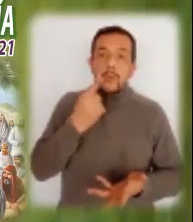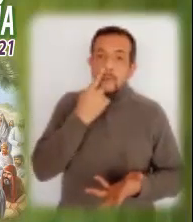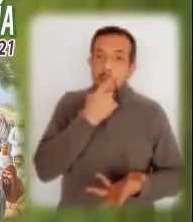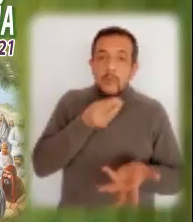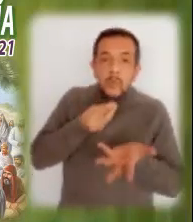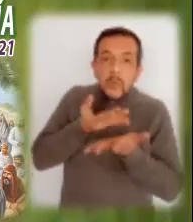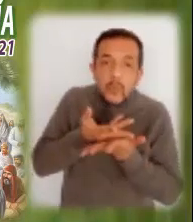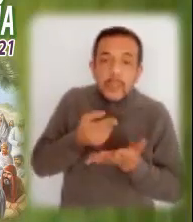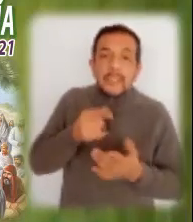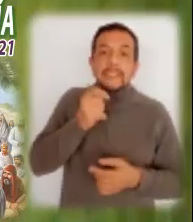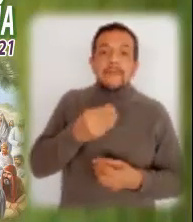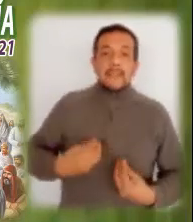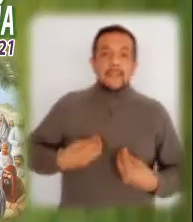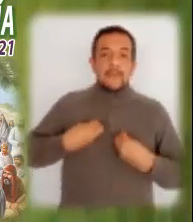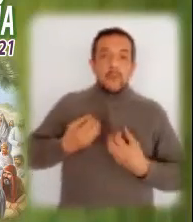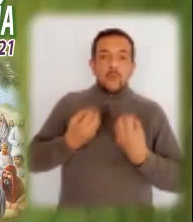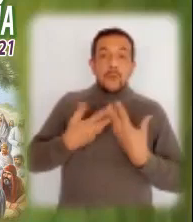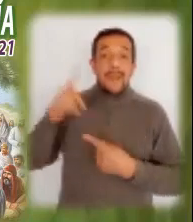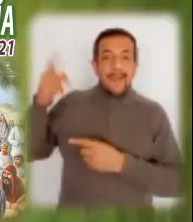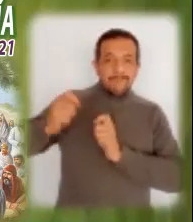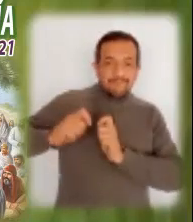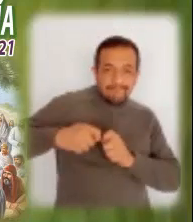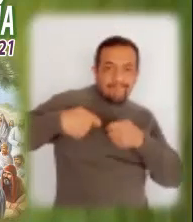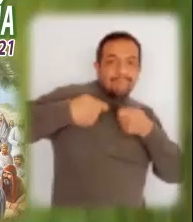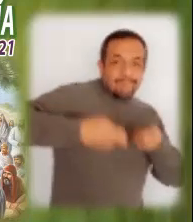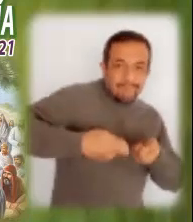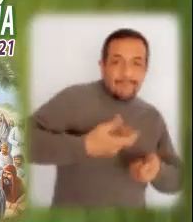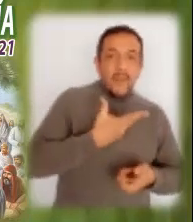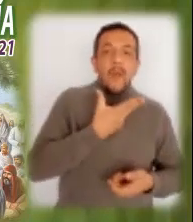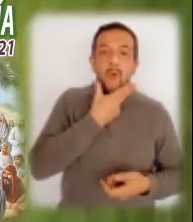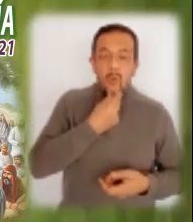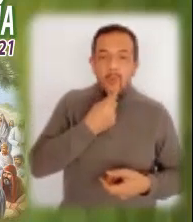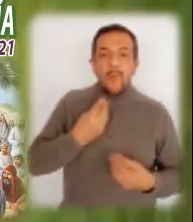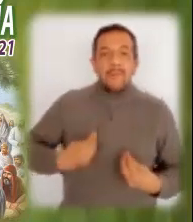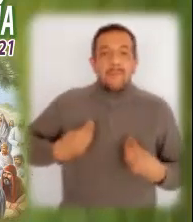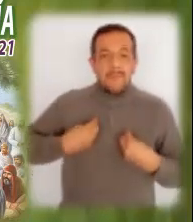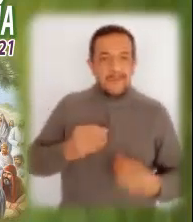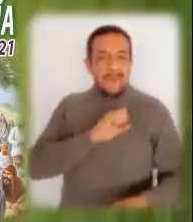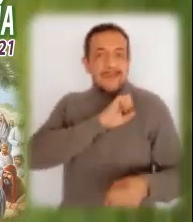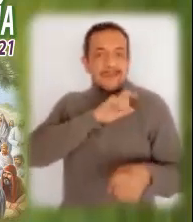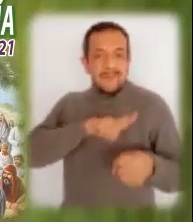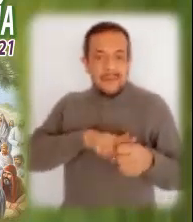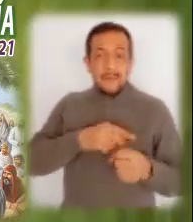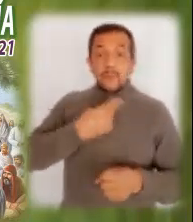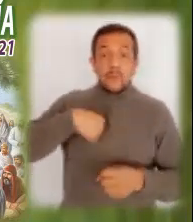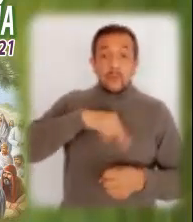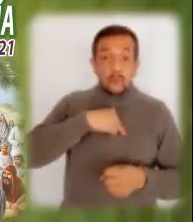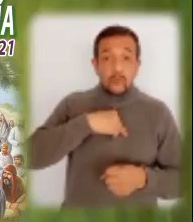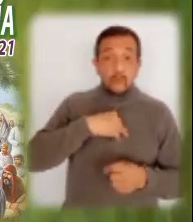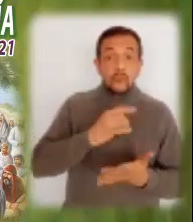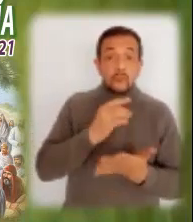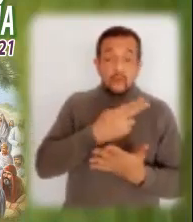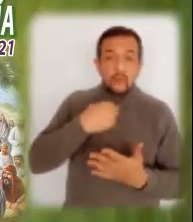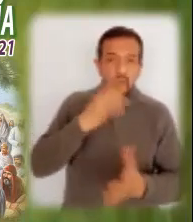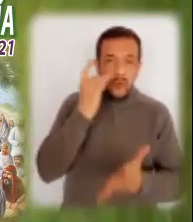nariz es un aliento de vida. Nos indica que Dios transmite una vitalidad especial al hombre. No nos